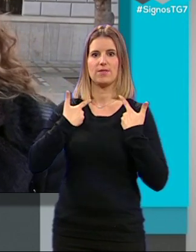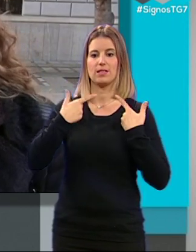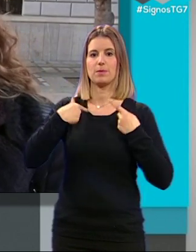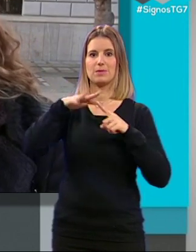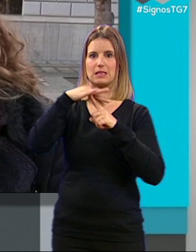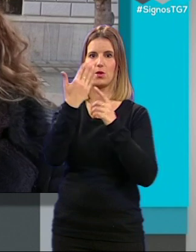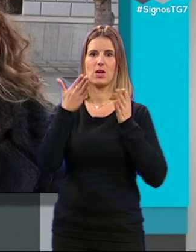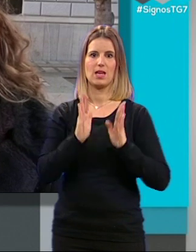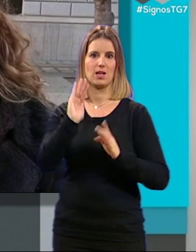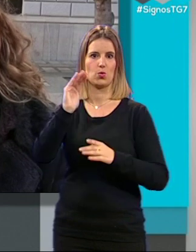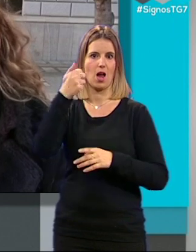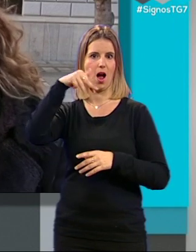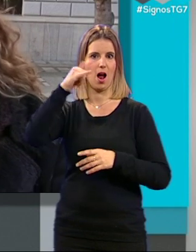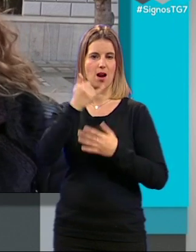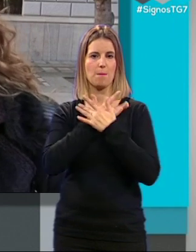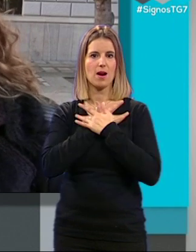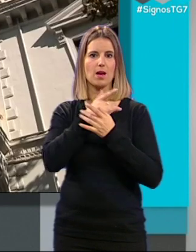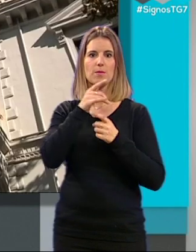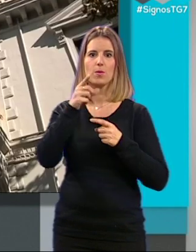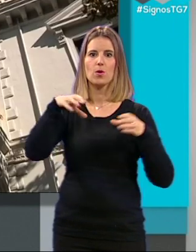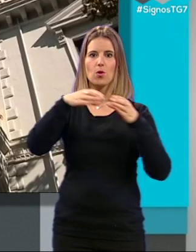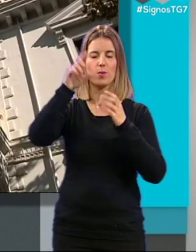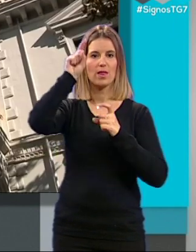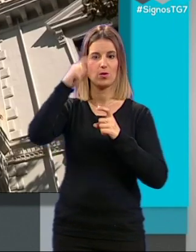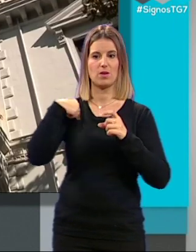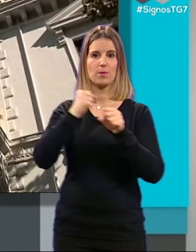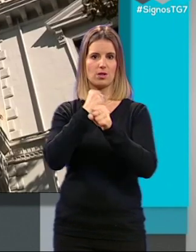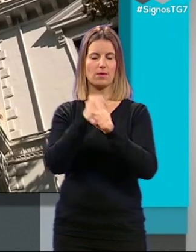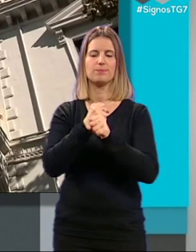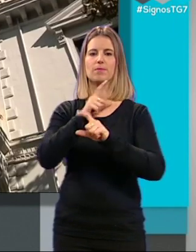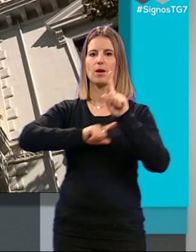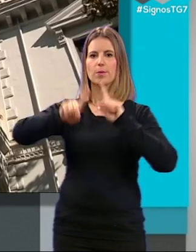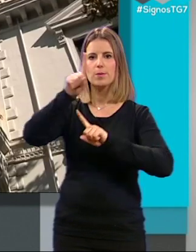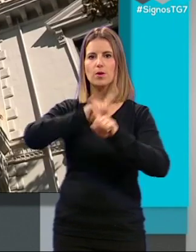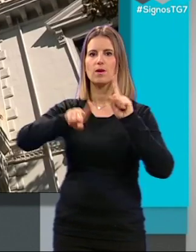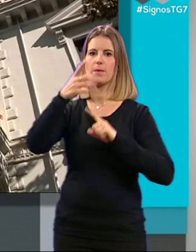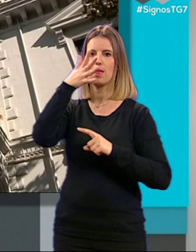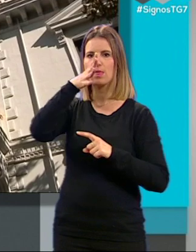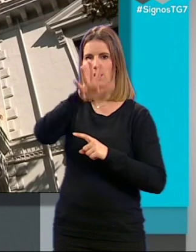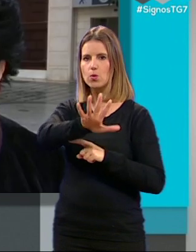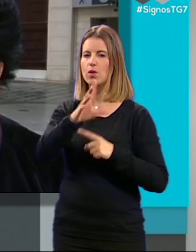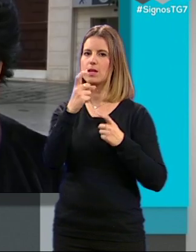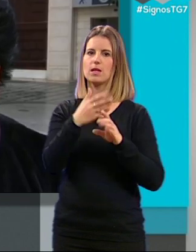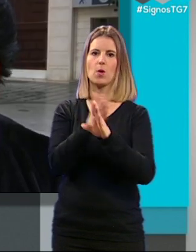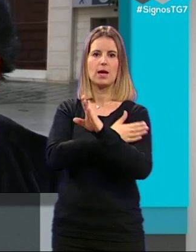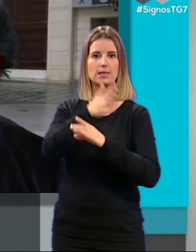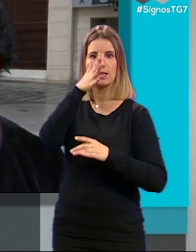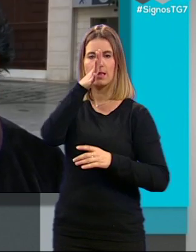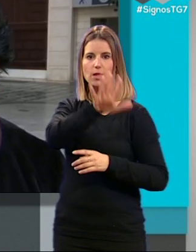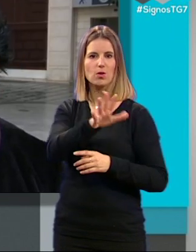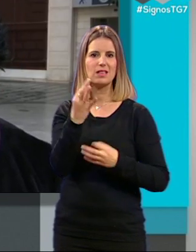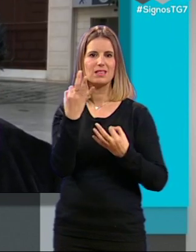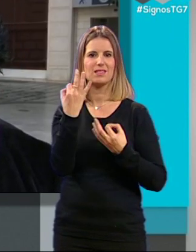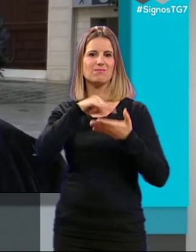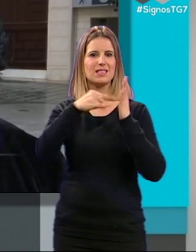hija de Ana María y para la comunidad educativa donde trabajaba. El problema está en las denuncias, necesitamos que se denuncie. ¿Y qué es lo que está